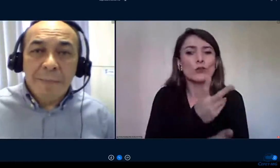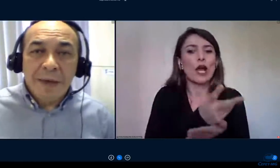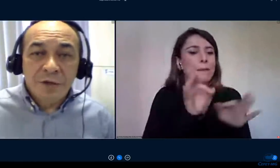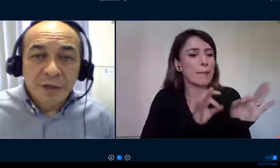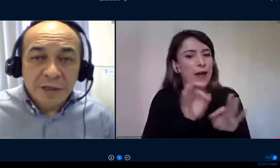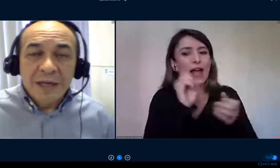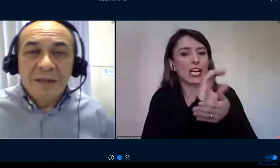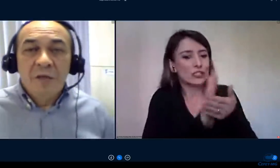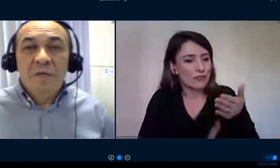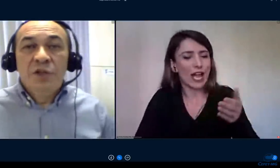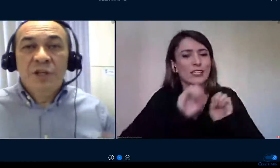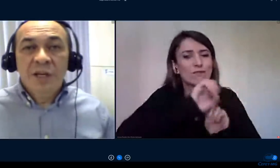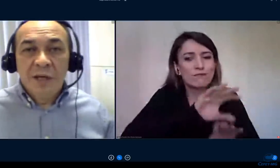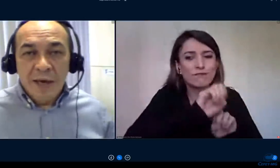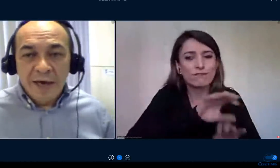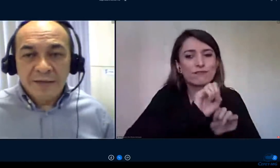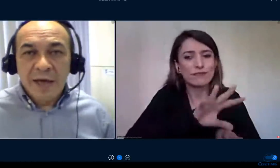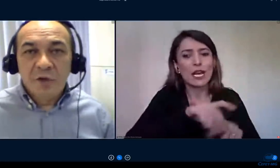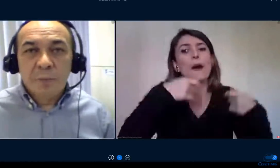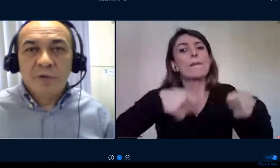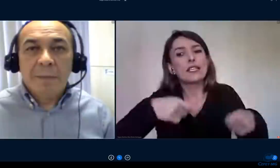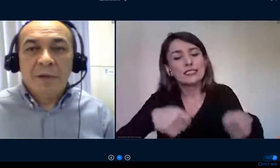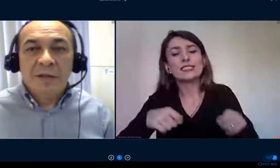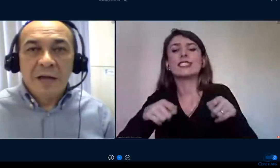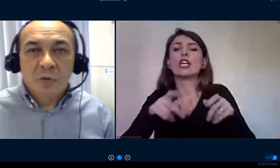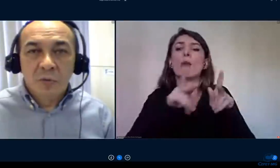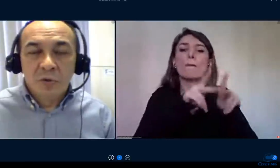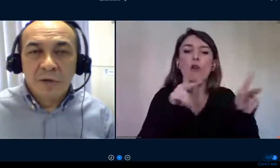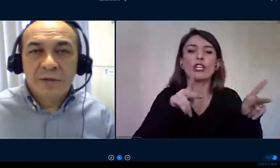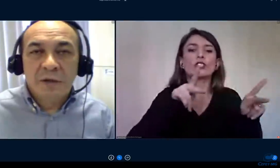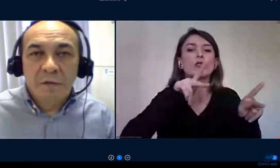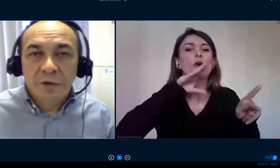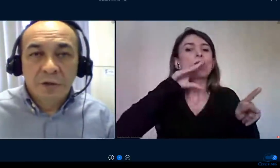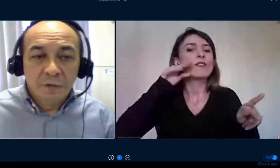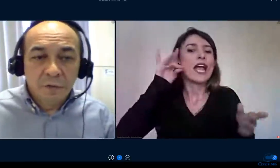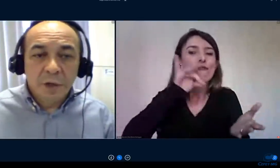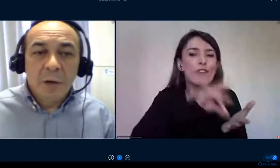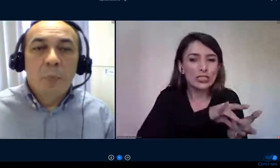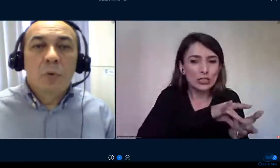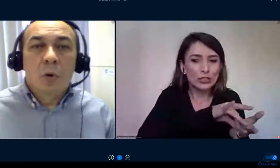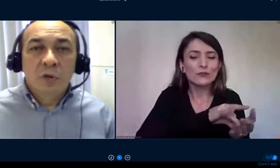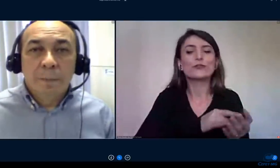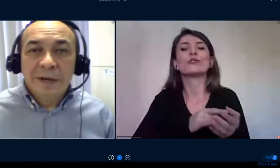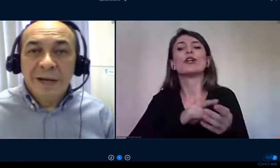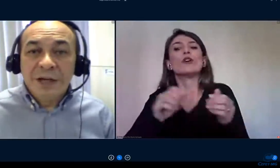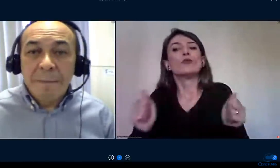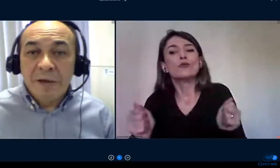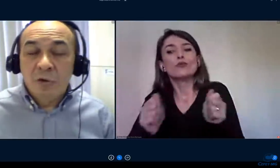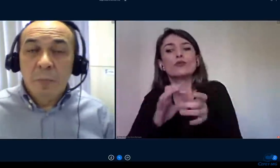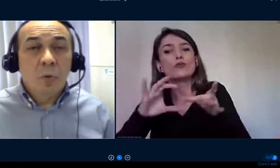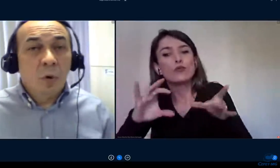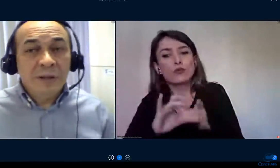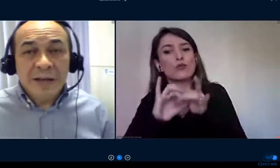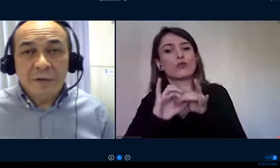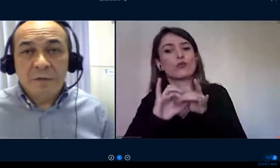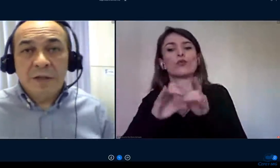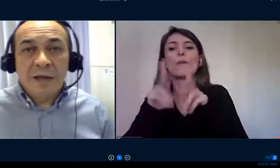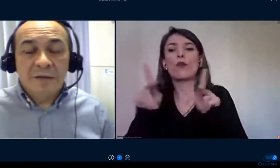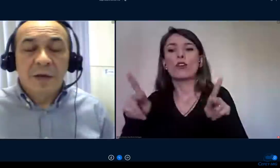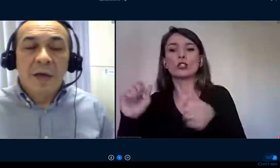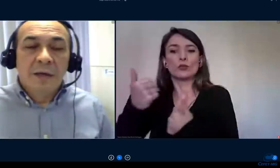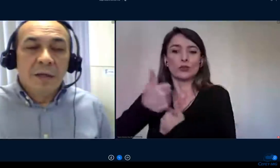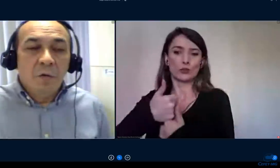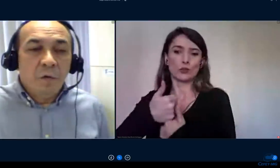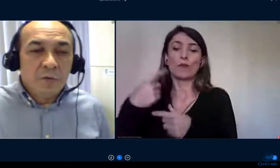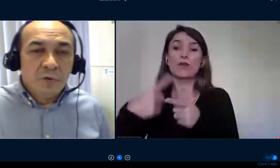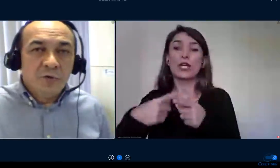justamente dividir essa responsabilidade com os nossos efetivos por conta do planejamento e por conta de atividades